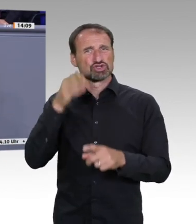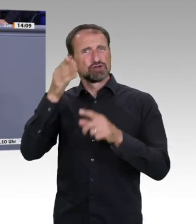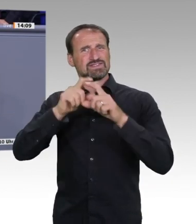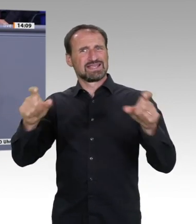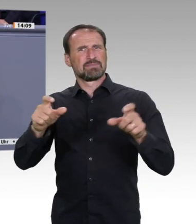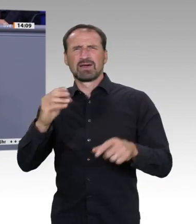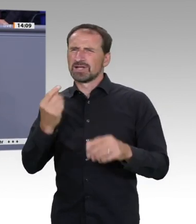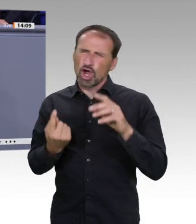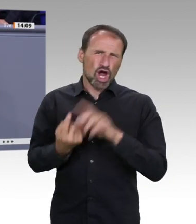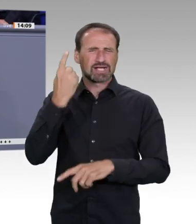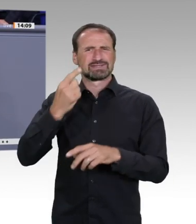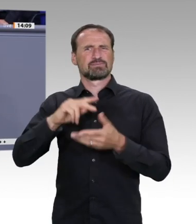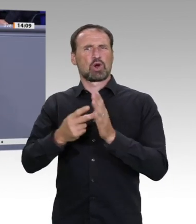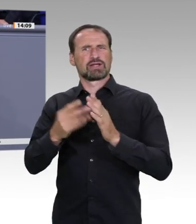darüber reden. Herzlichen Dank.